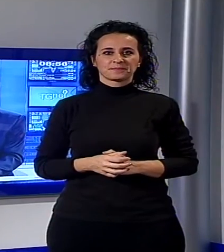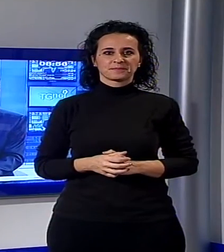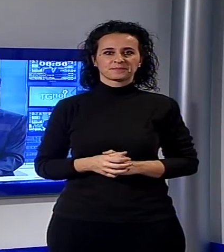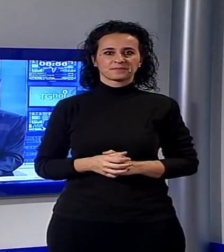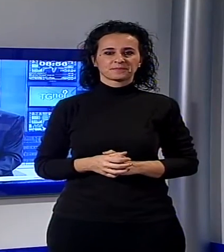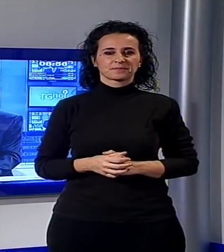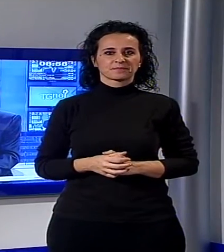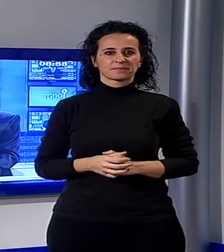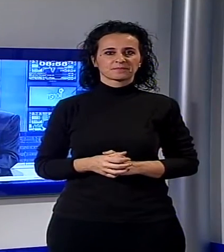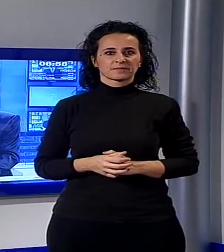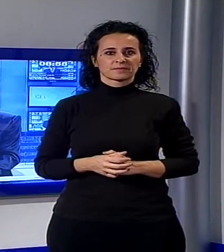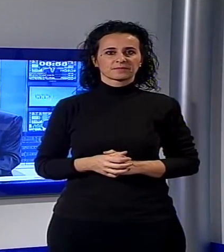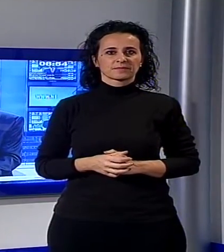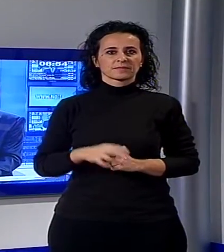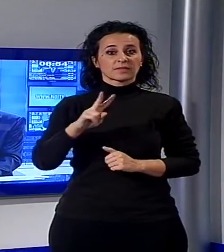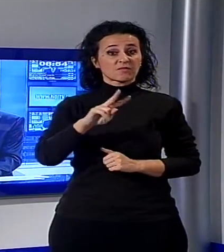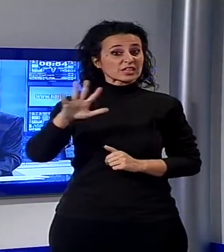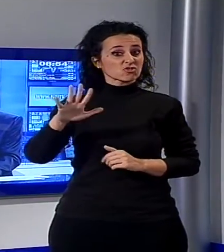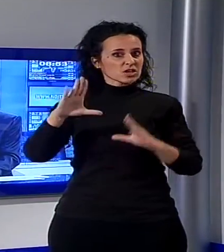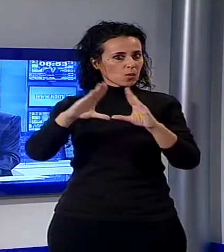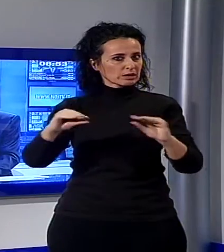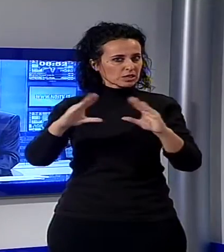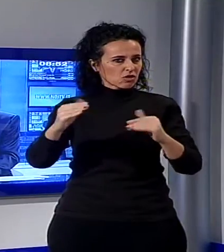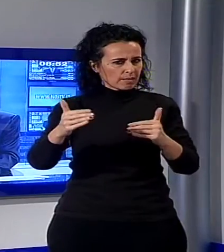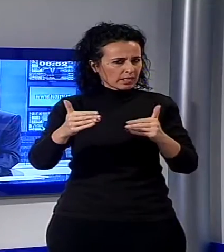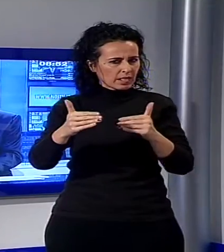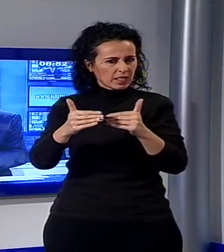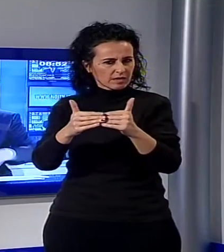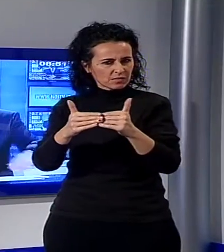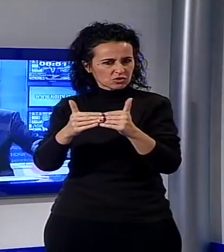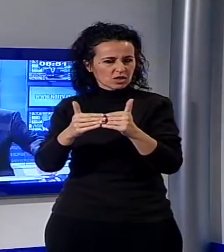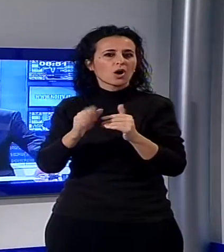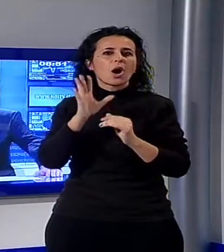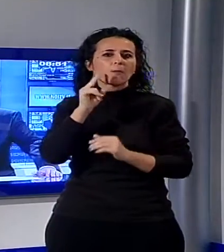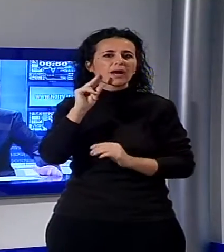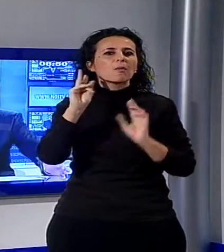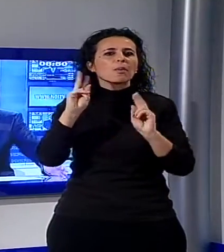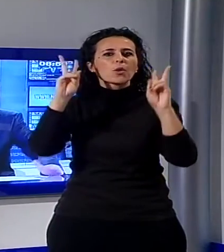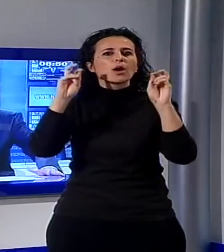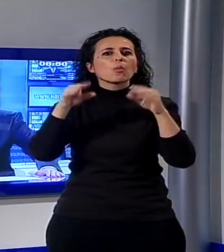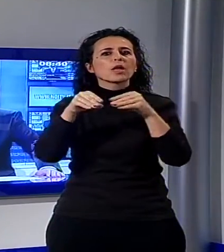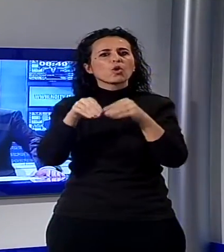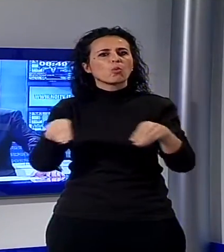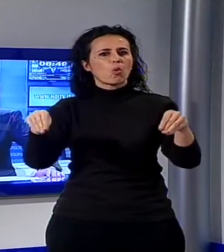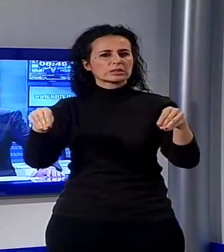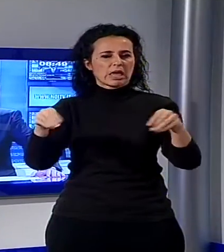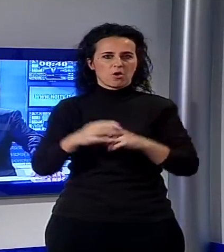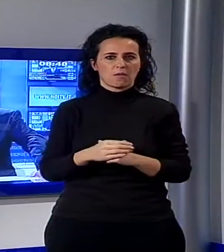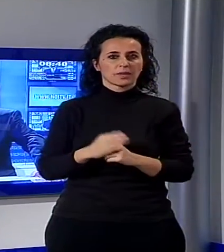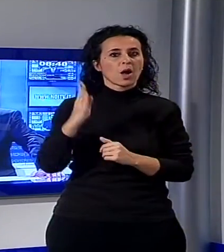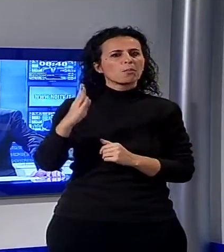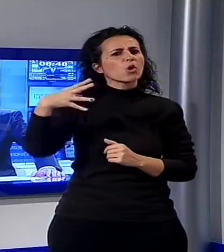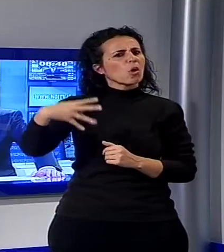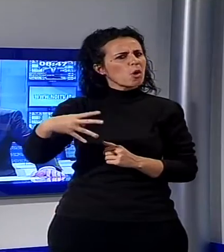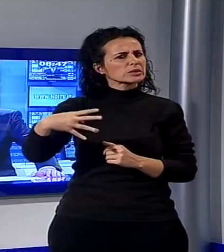Si avvicina il 25 dicembre, parliamo di musei. Andiamo a Borgamozzano, nelle scorse settimane vi